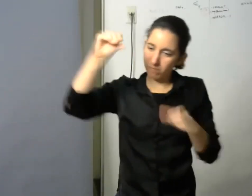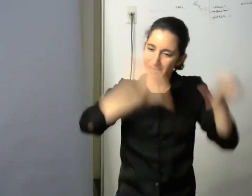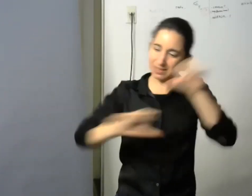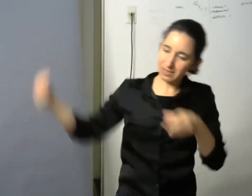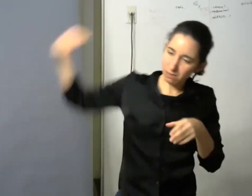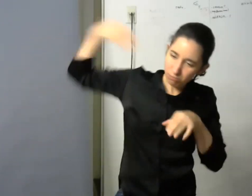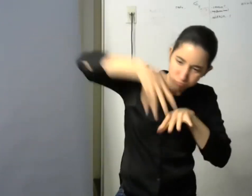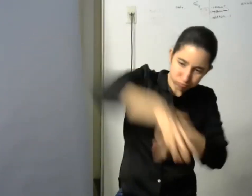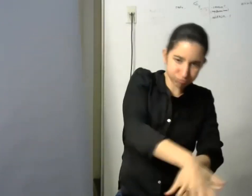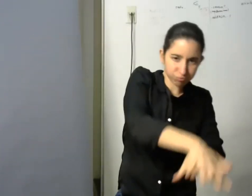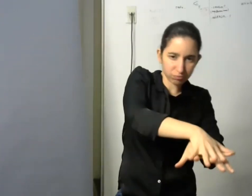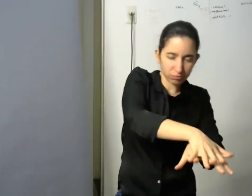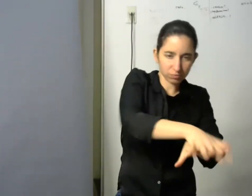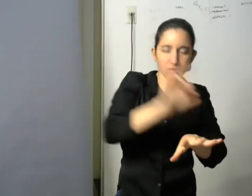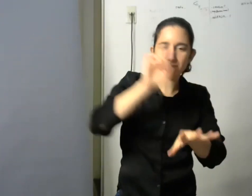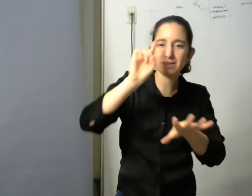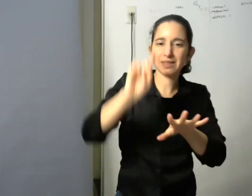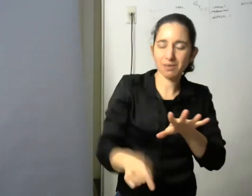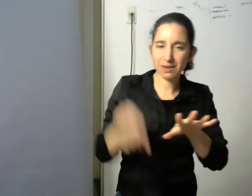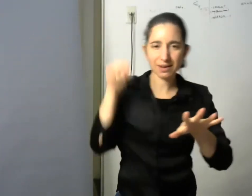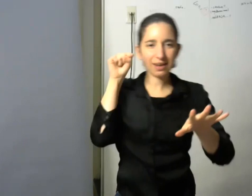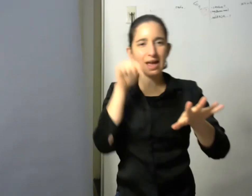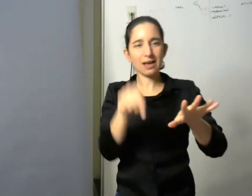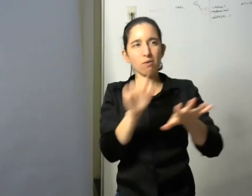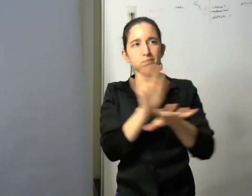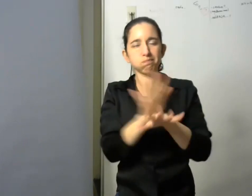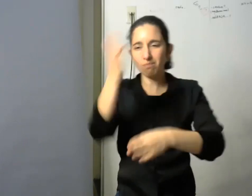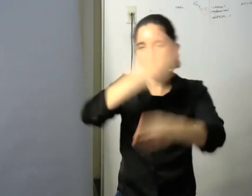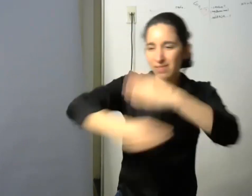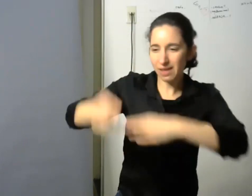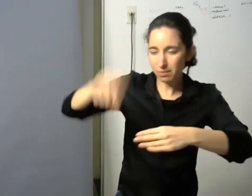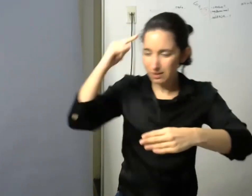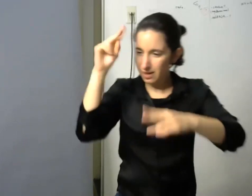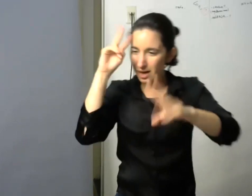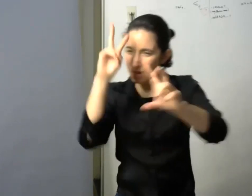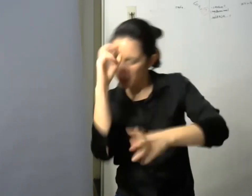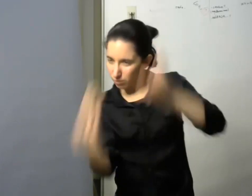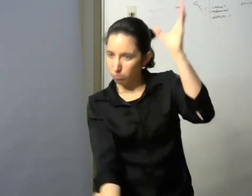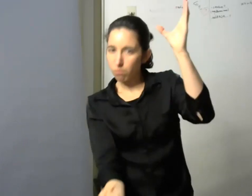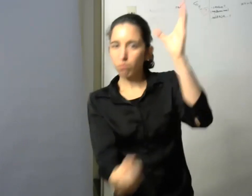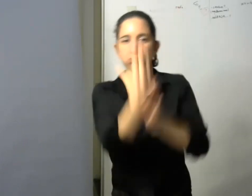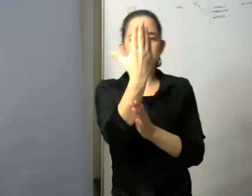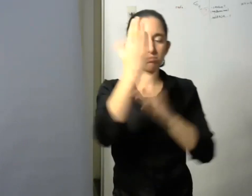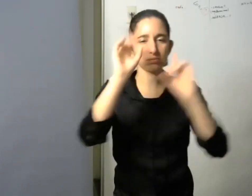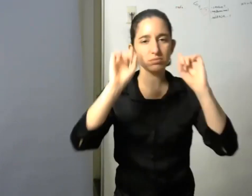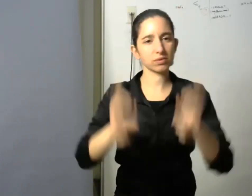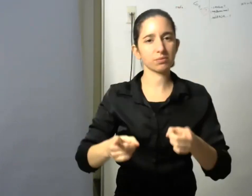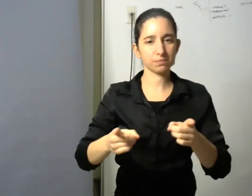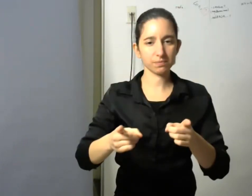es también un objeto de conocimiento como decía Alejandra Roca y a partir de considerarla a esa